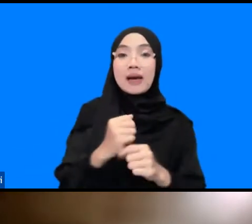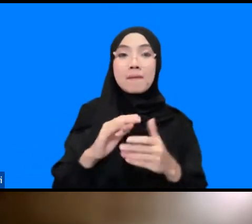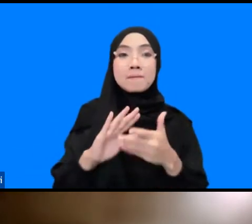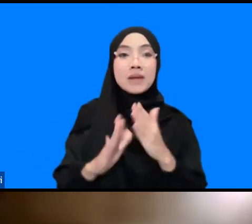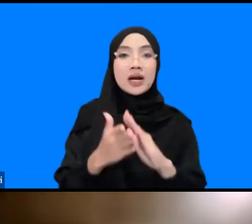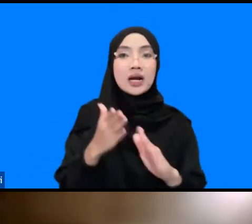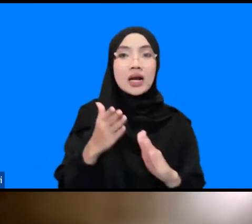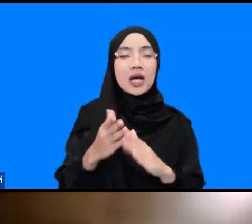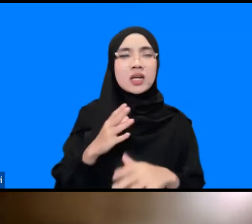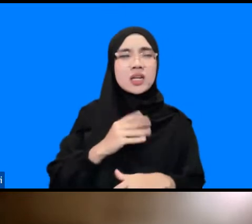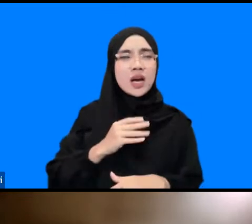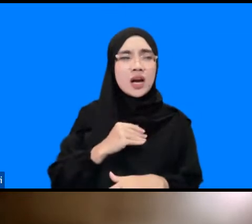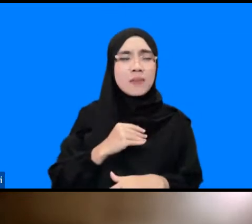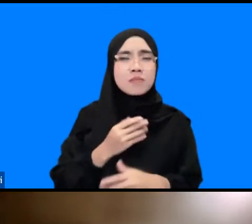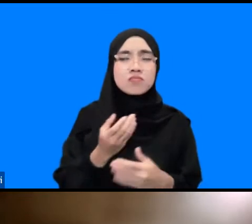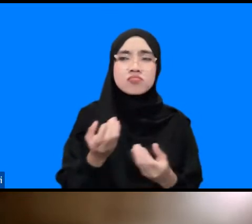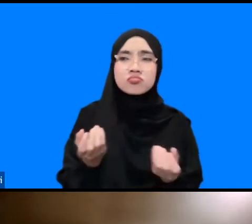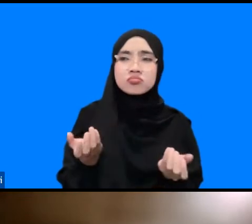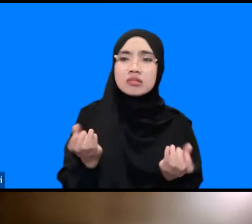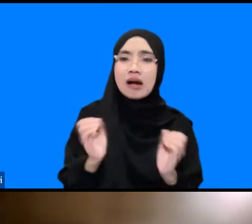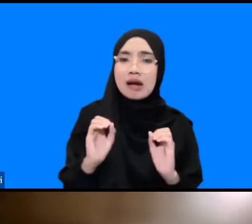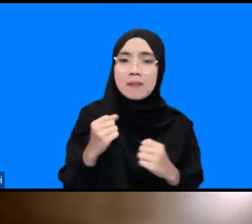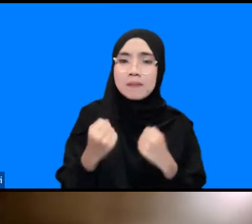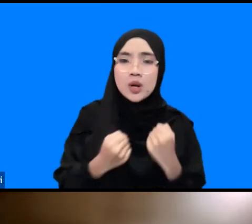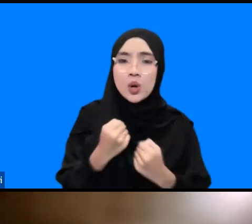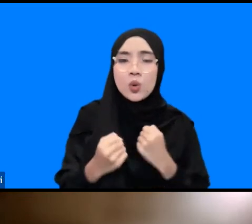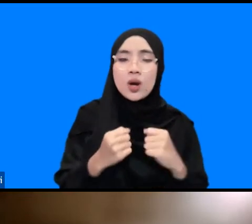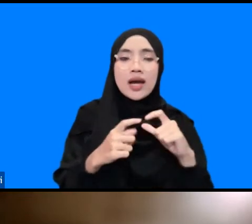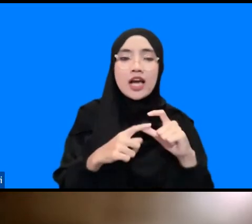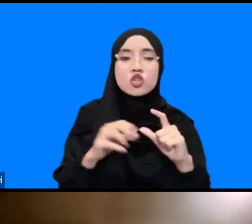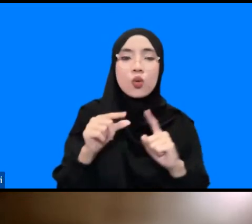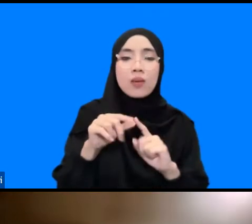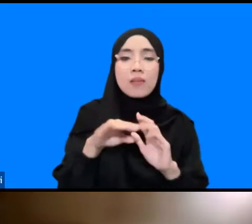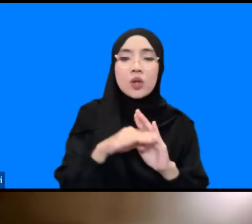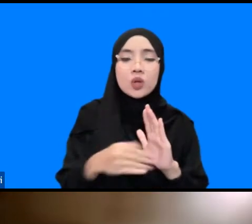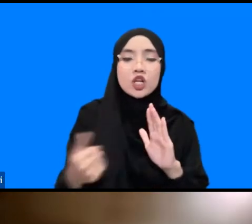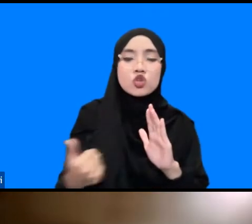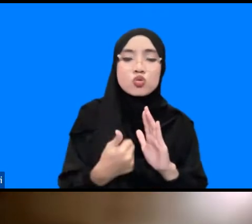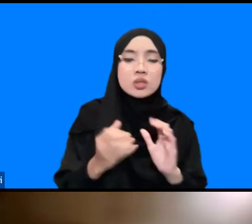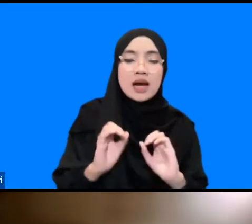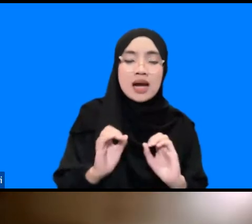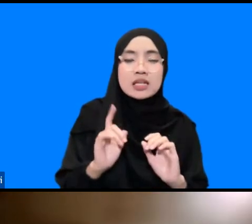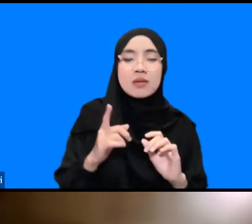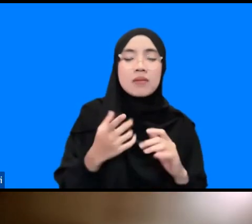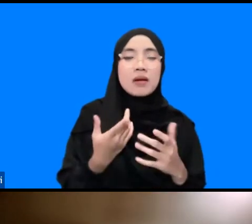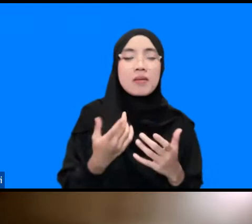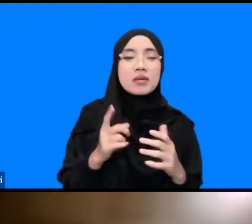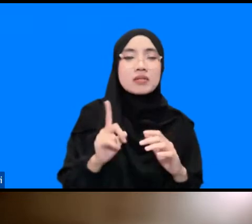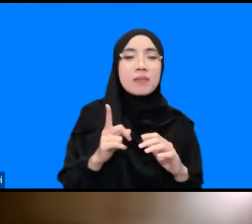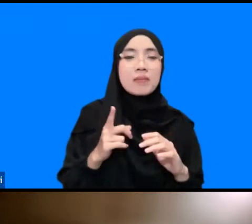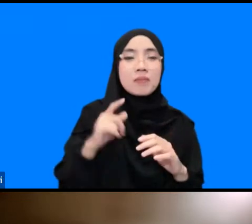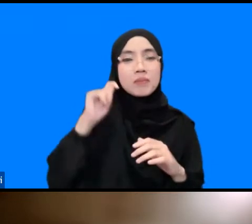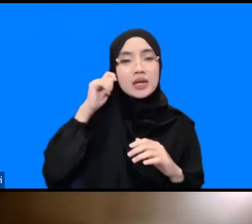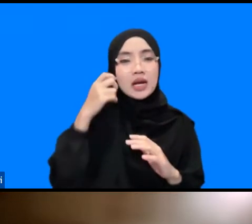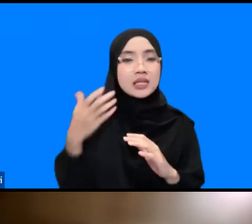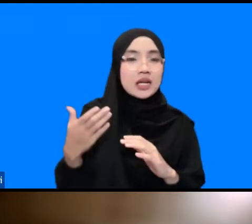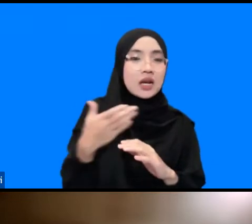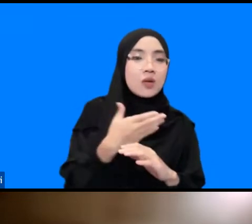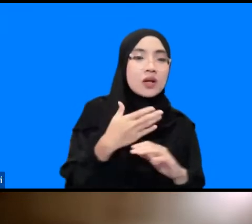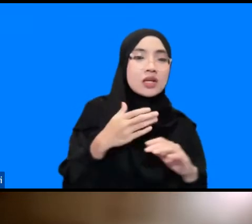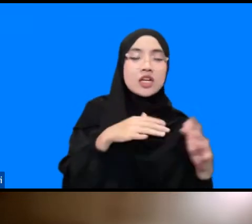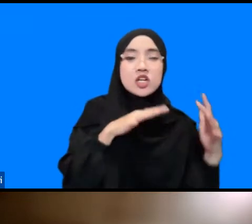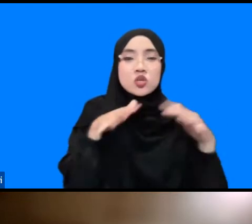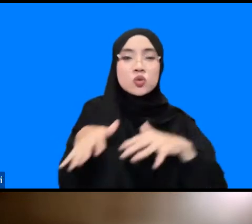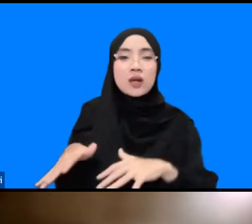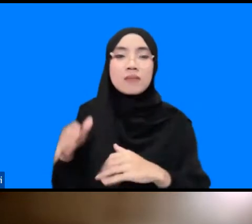dianggap tidak melaksanakan SOB karena peringatan ini tsunami